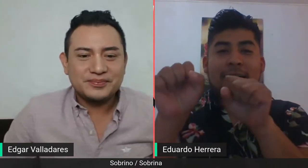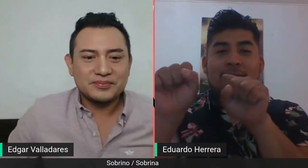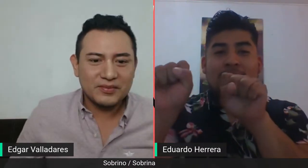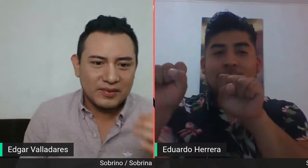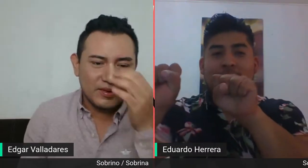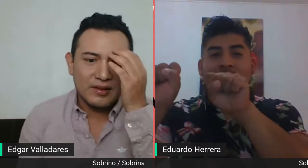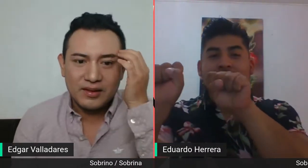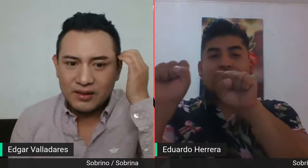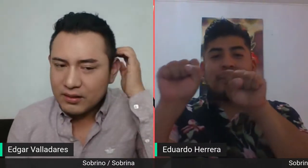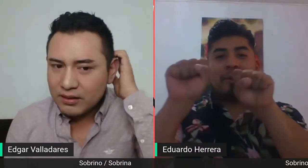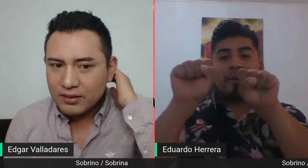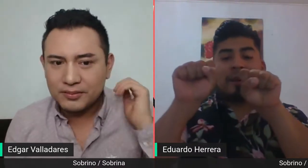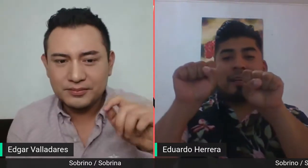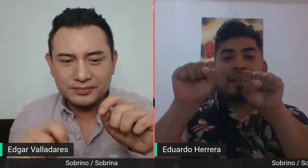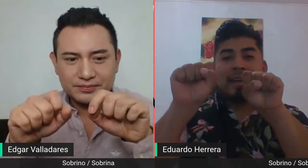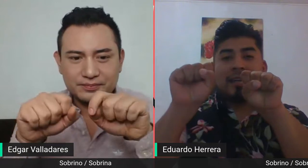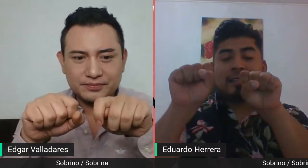ambas manos con la letra S.